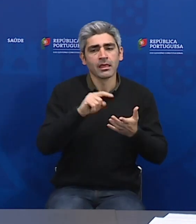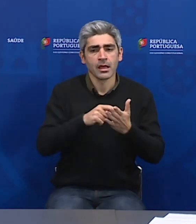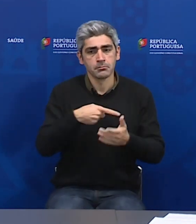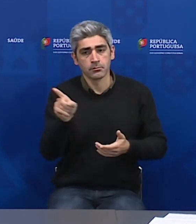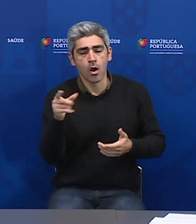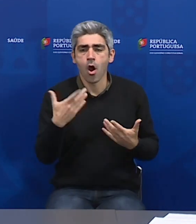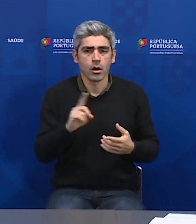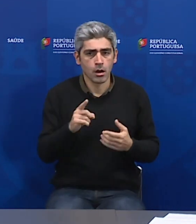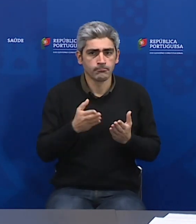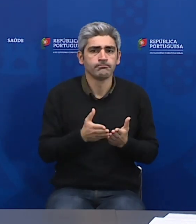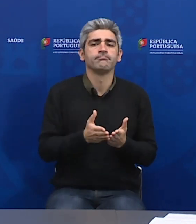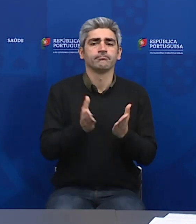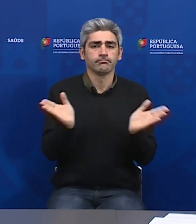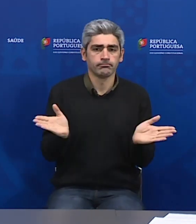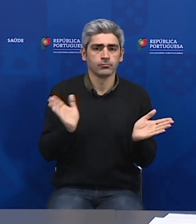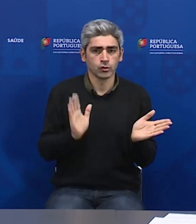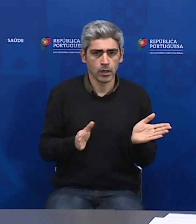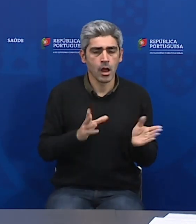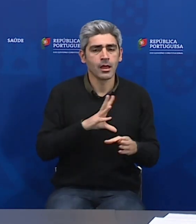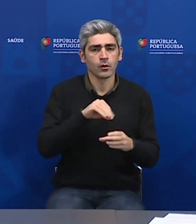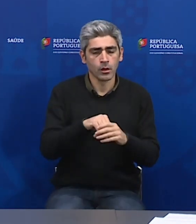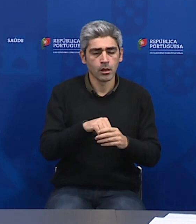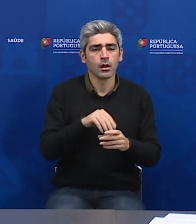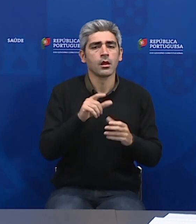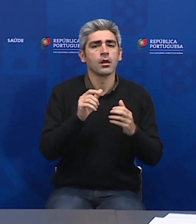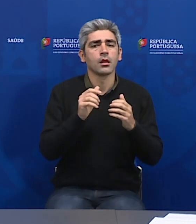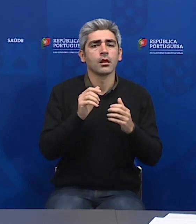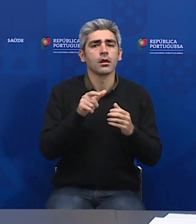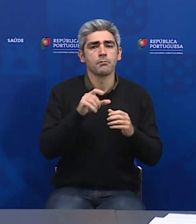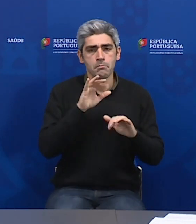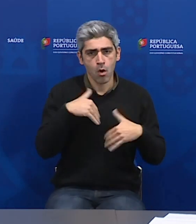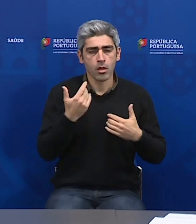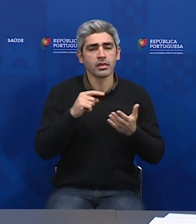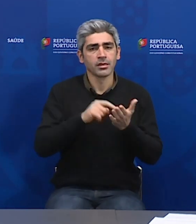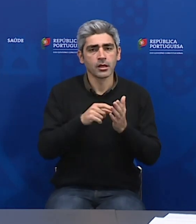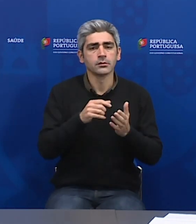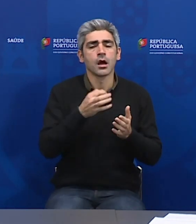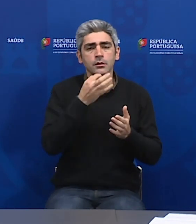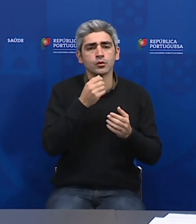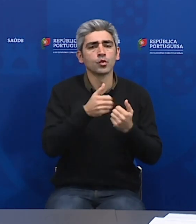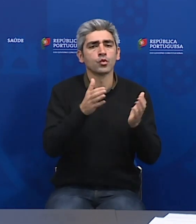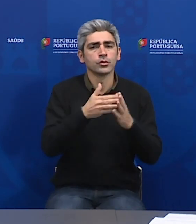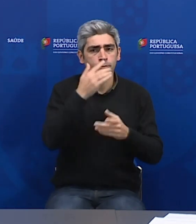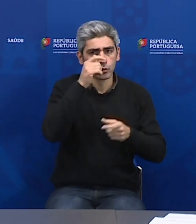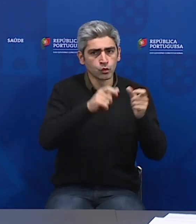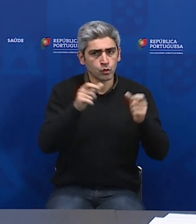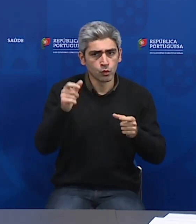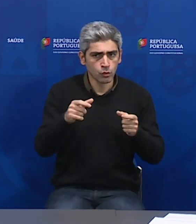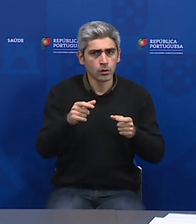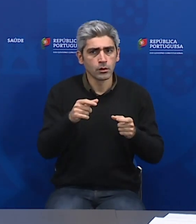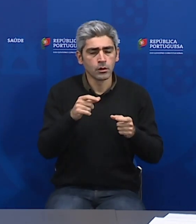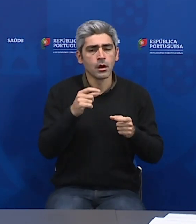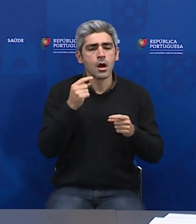a norma passa a indicar e a permitir que se faça testes a todas as pessoas ao mínimo